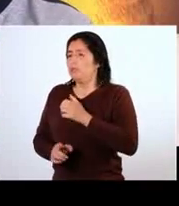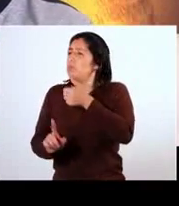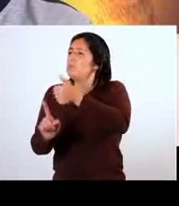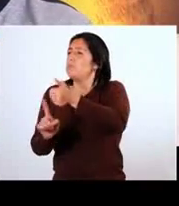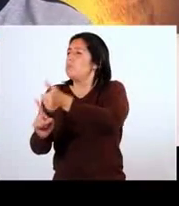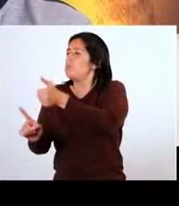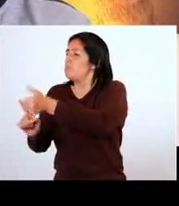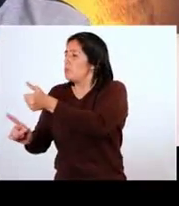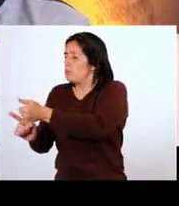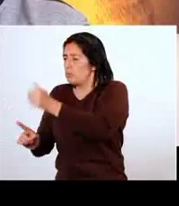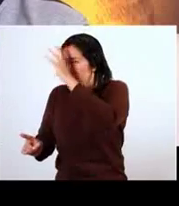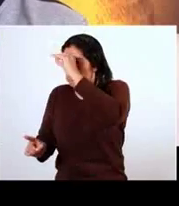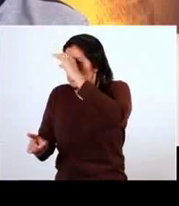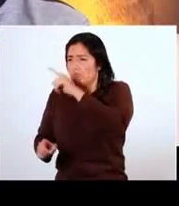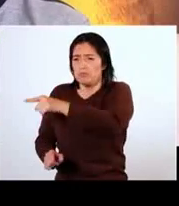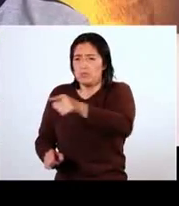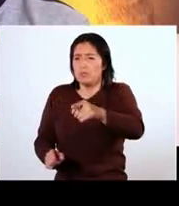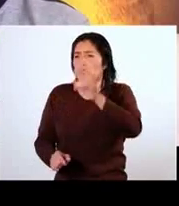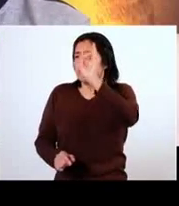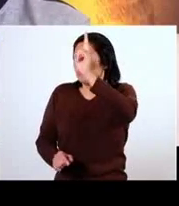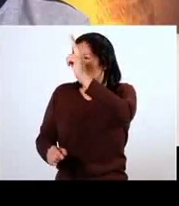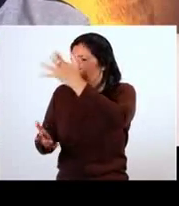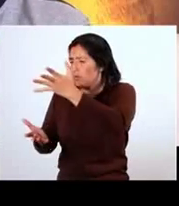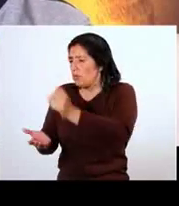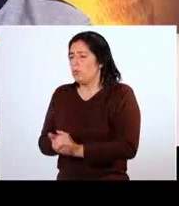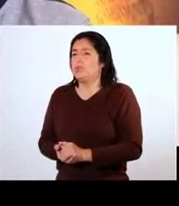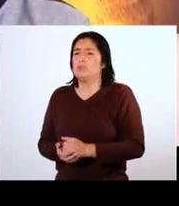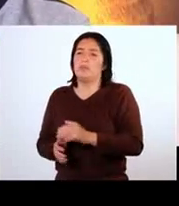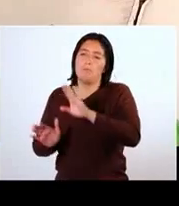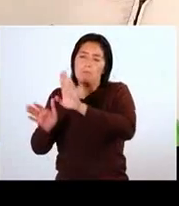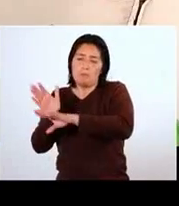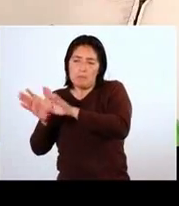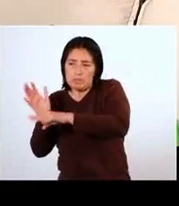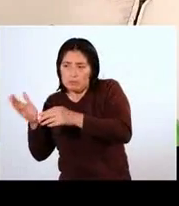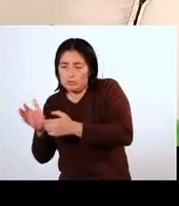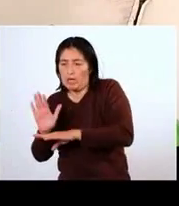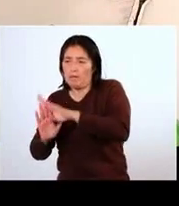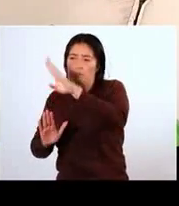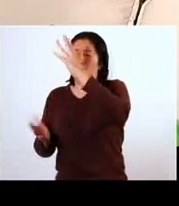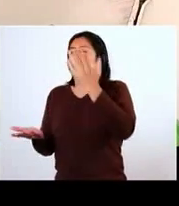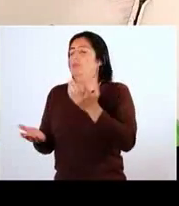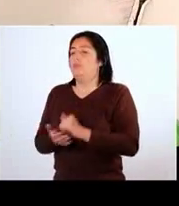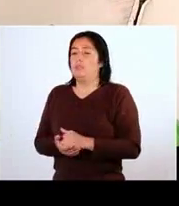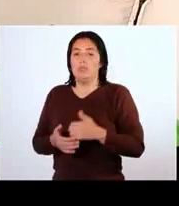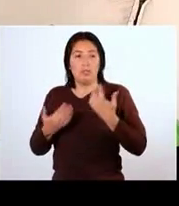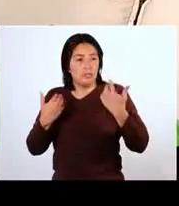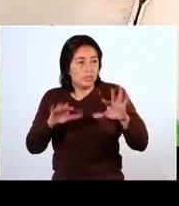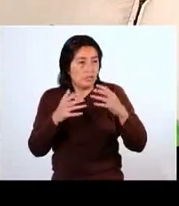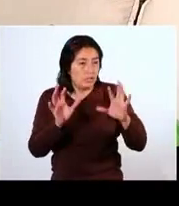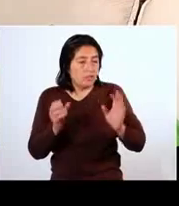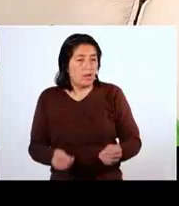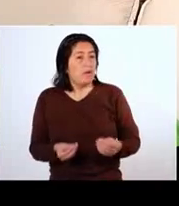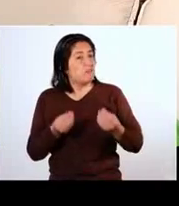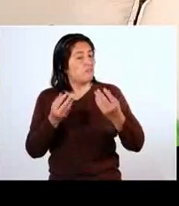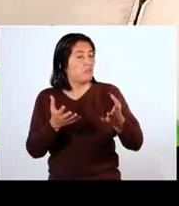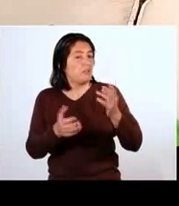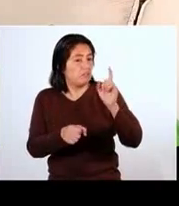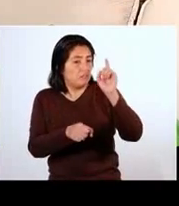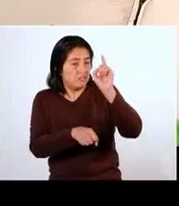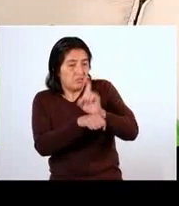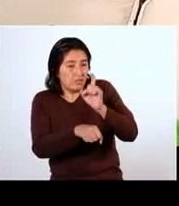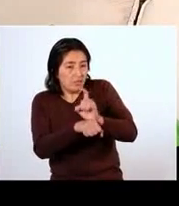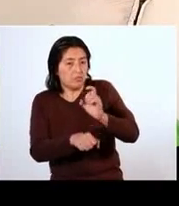diferentes capacitados son los profesores de los chicos menos avanzados en los programas. Y mira, ya están dándose fruto estos chicos como